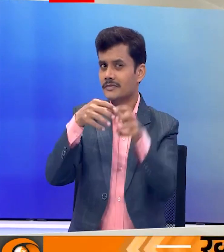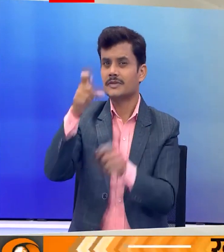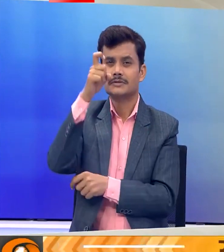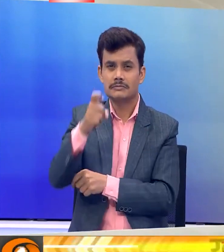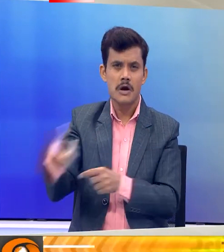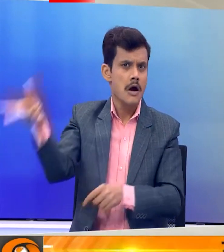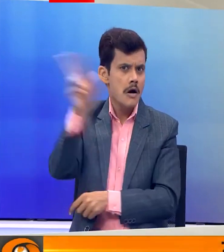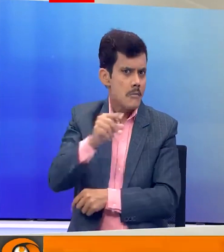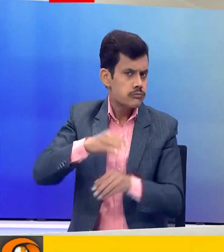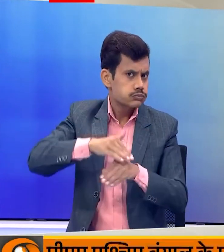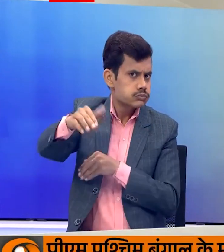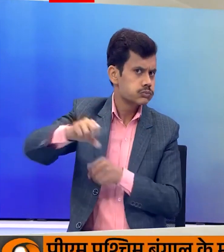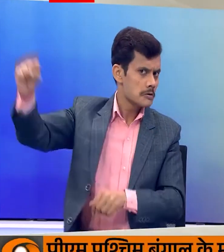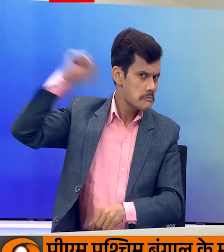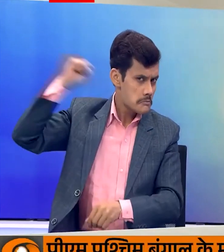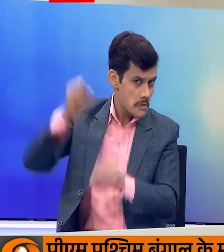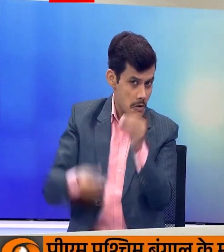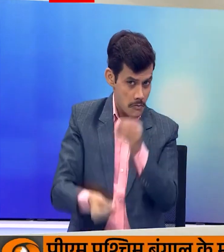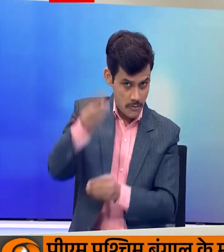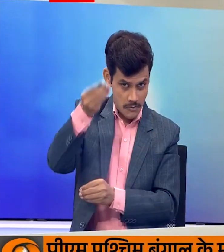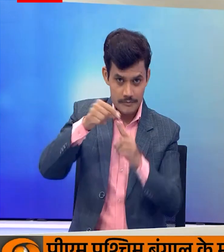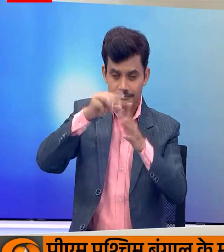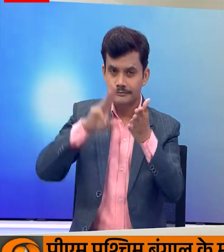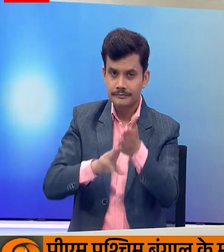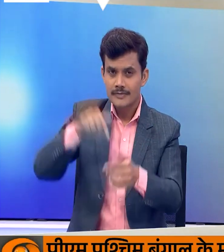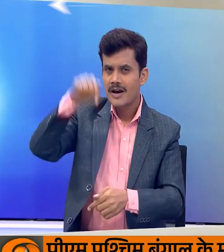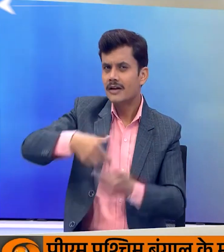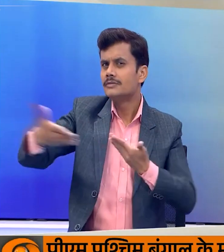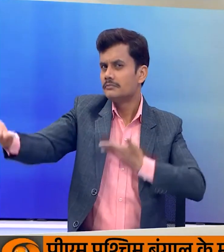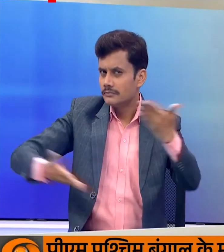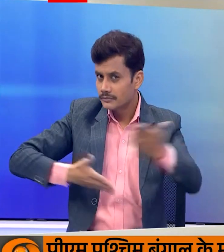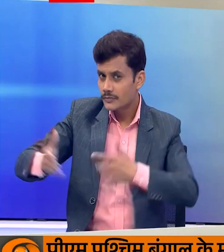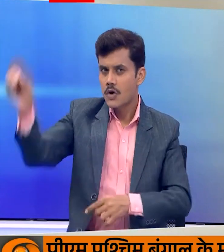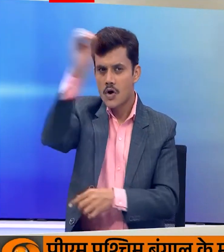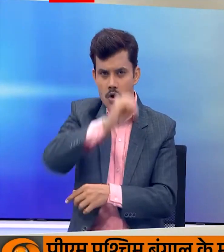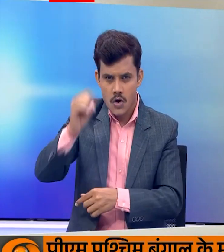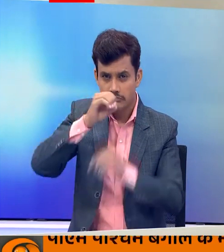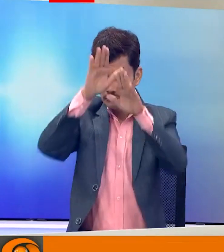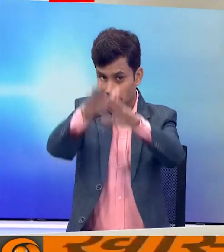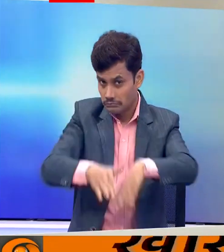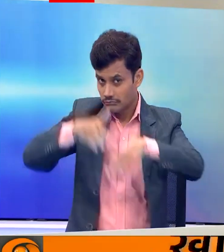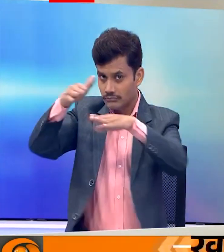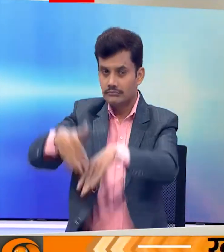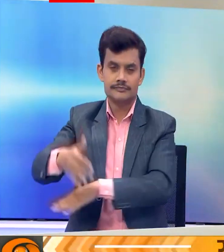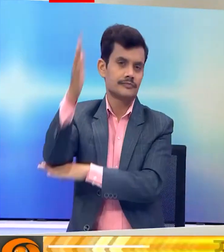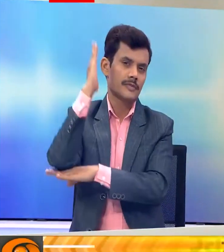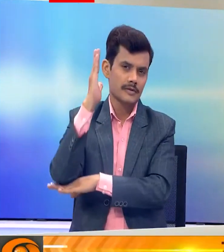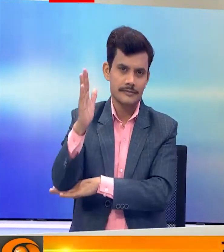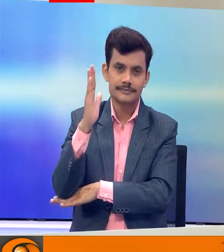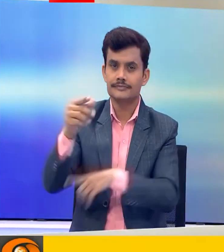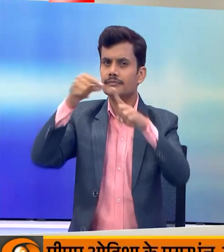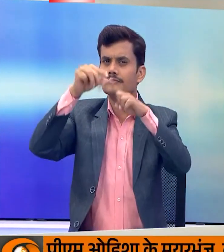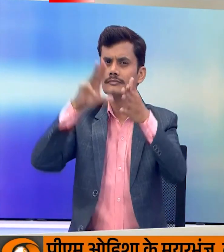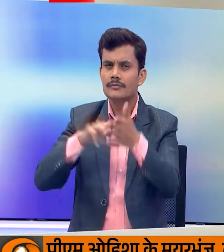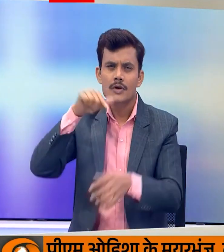के लिए लगातार रैलियां कर रहे हैं प्रधानमंत्री आज पश्चिब मंगाल और उडीशा में जन सभाव को संबोधित करेंगे पी